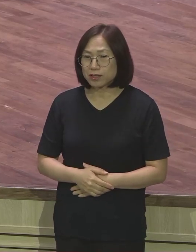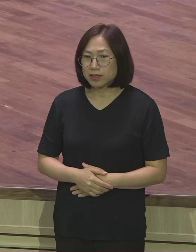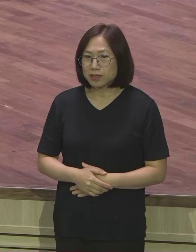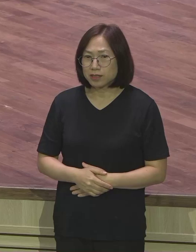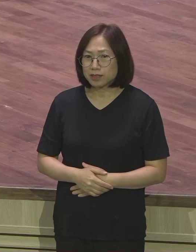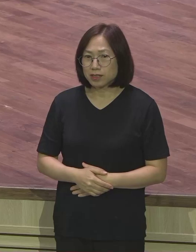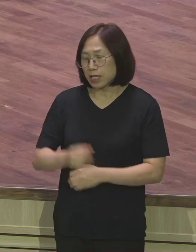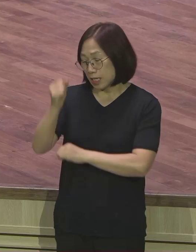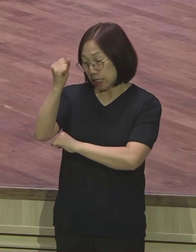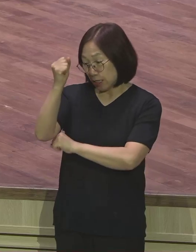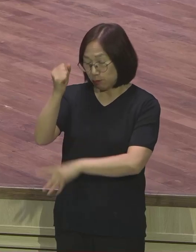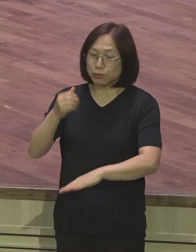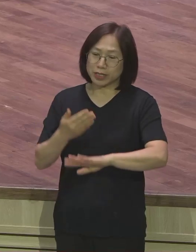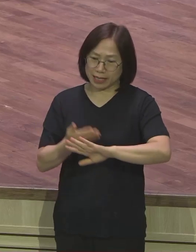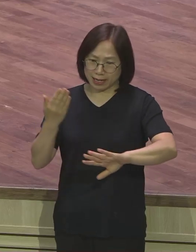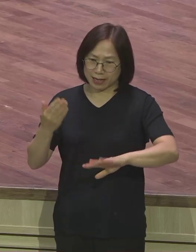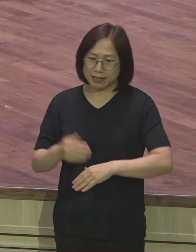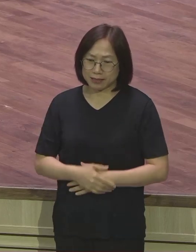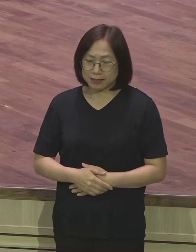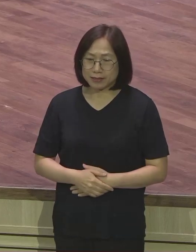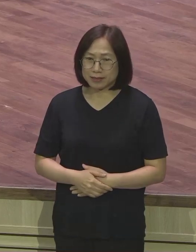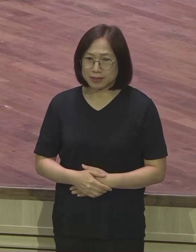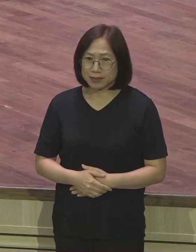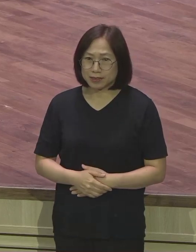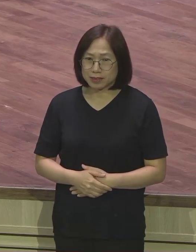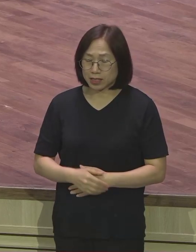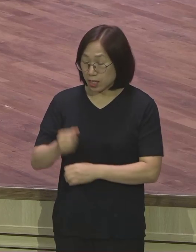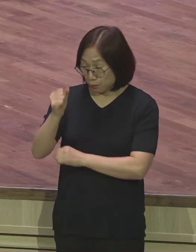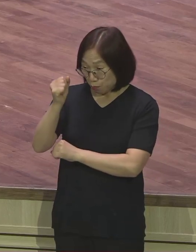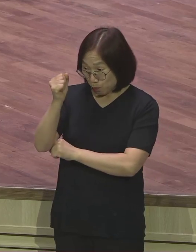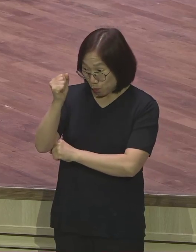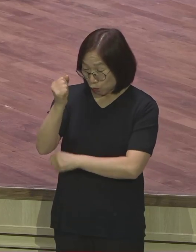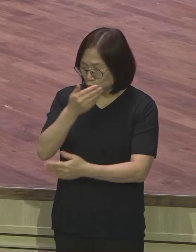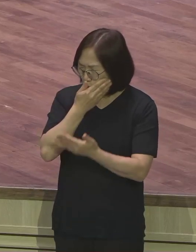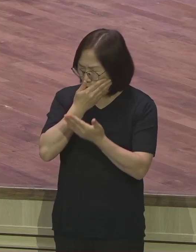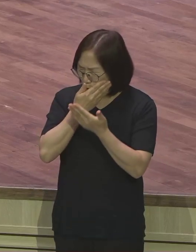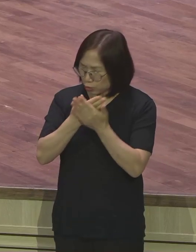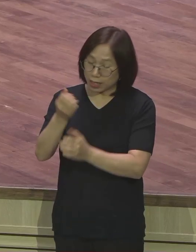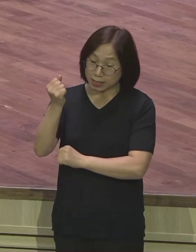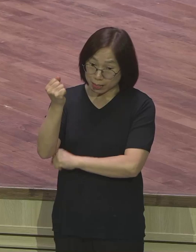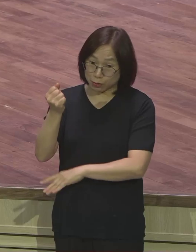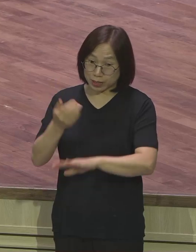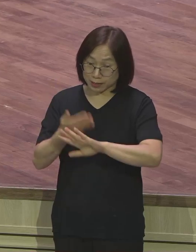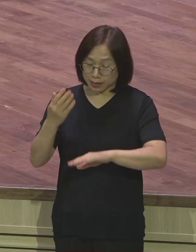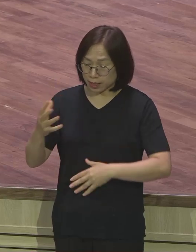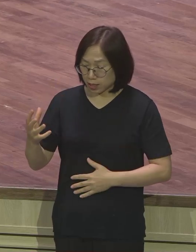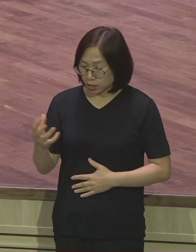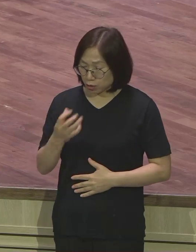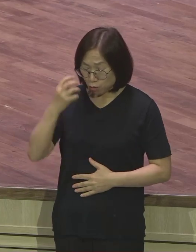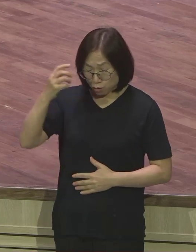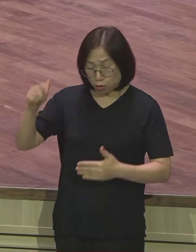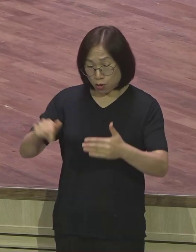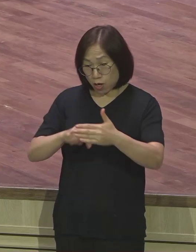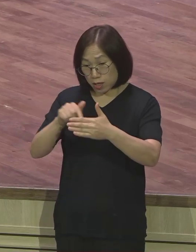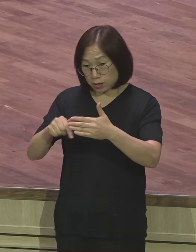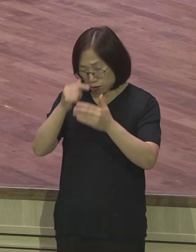근본이 다릅니다. 본질이 다릅니다. 성령 안에서 기도한다는 것은 바로 언약적